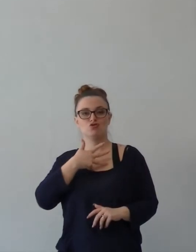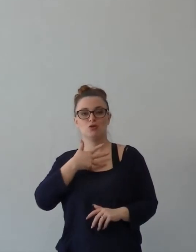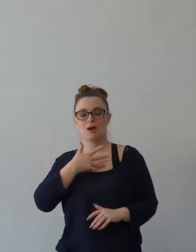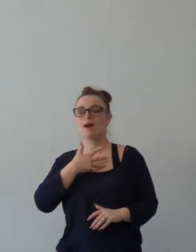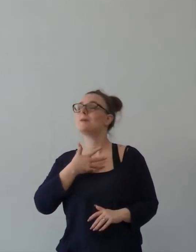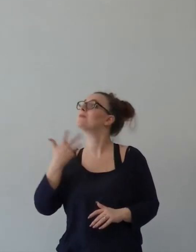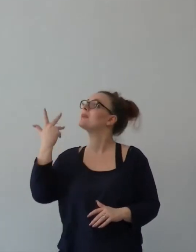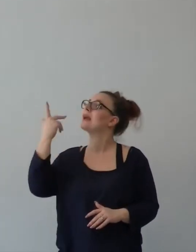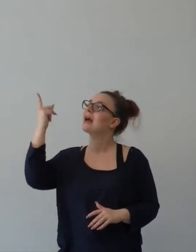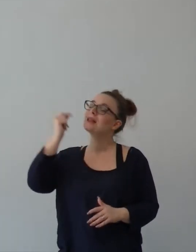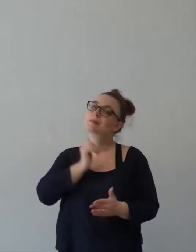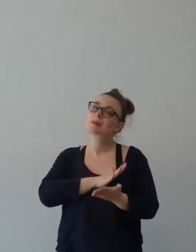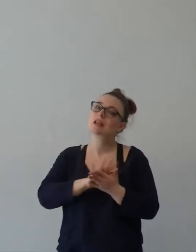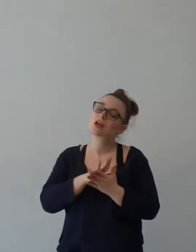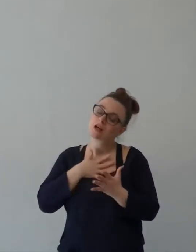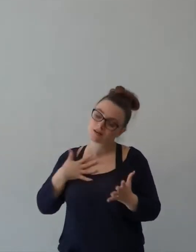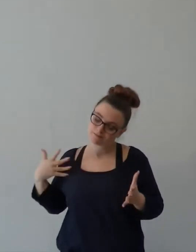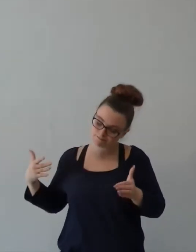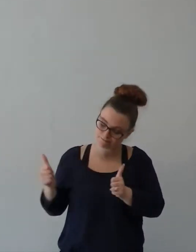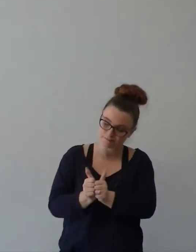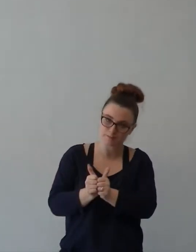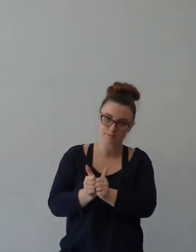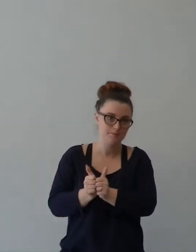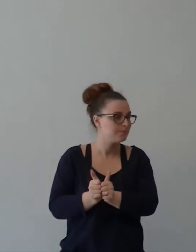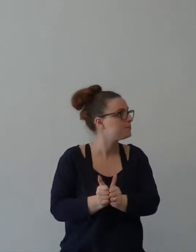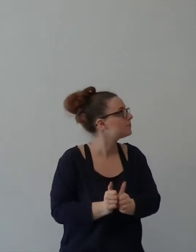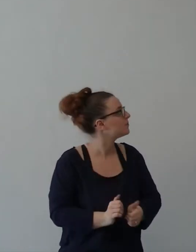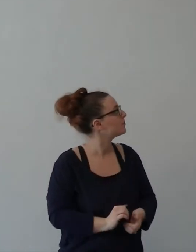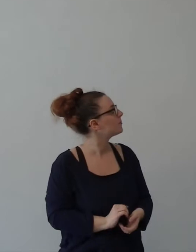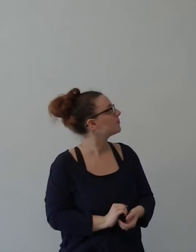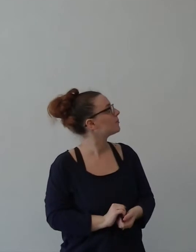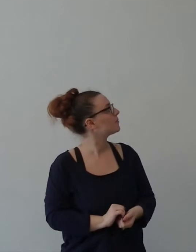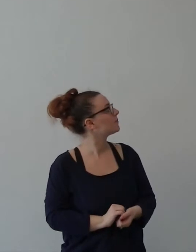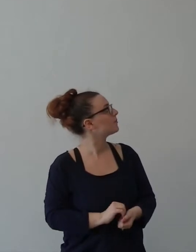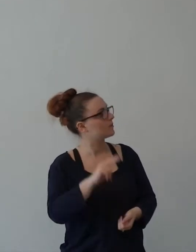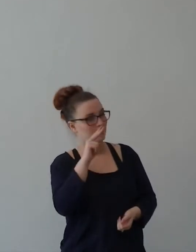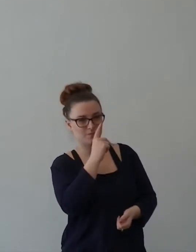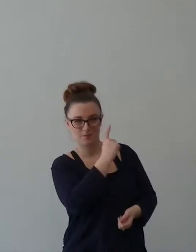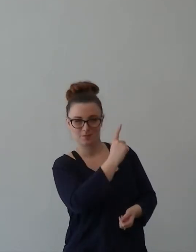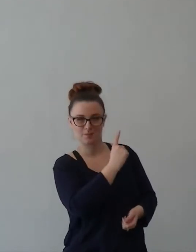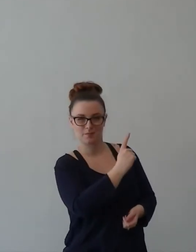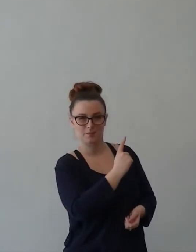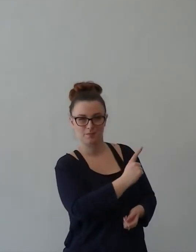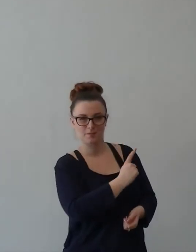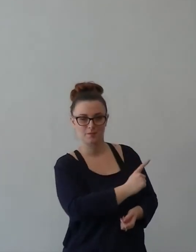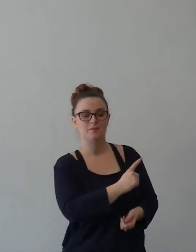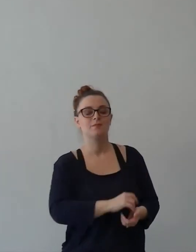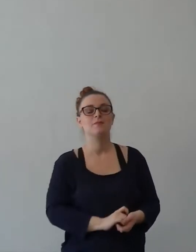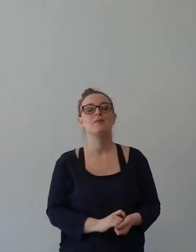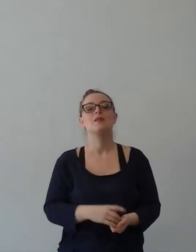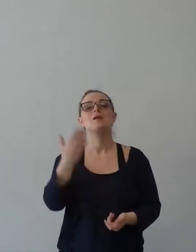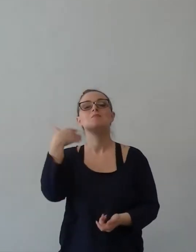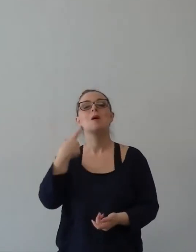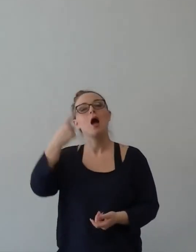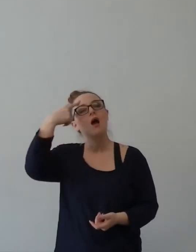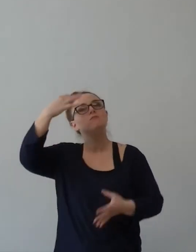pregate per me, che lo Spirito di Gesù Cristo mi aiuta. Paolo era convinto che c'era